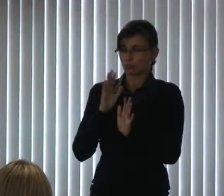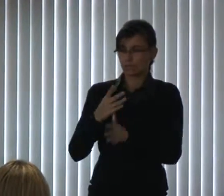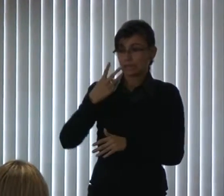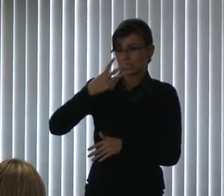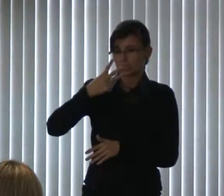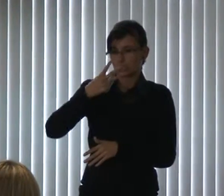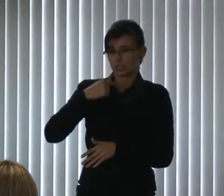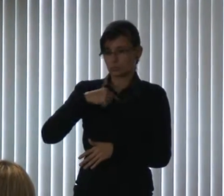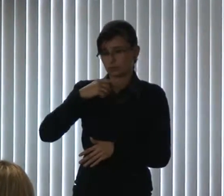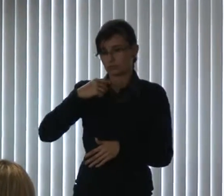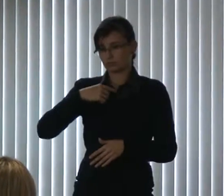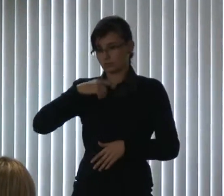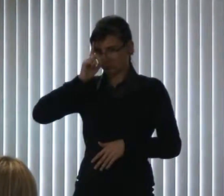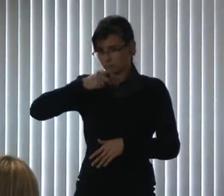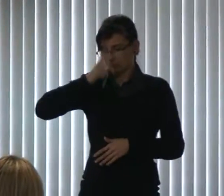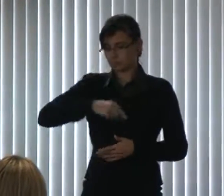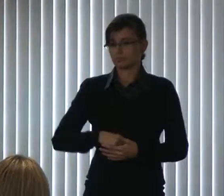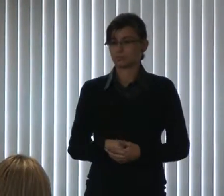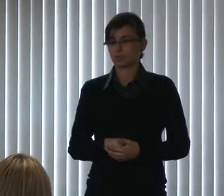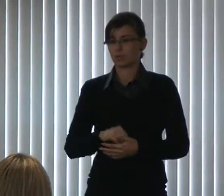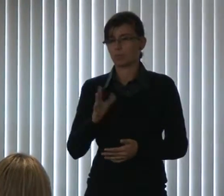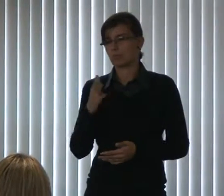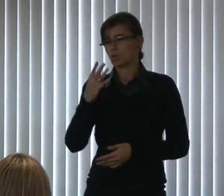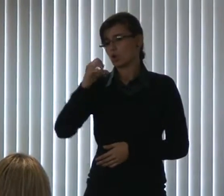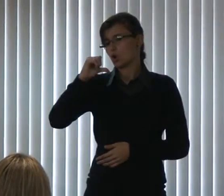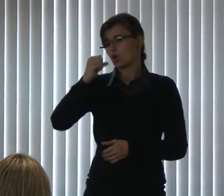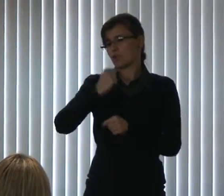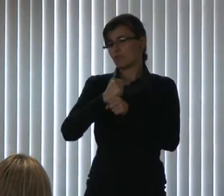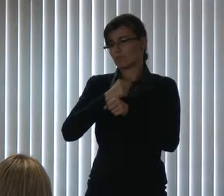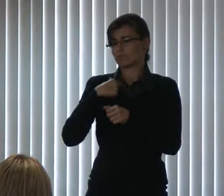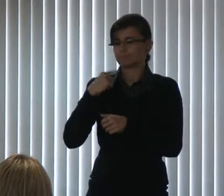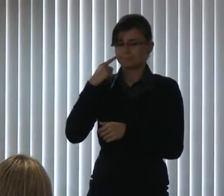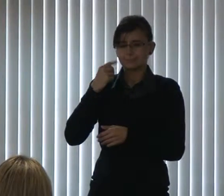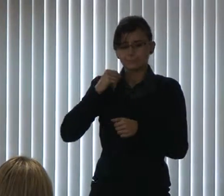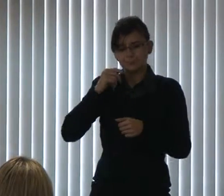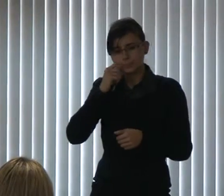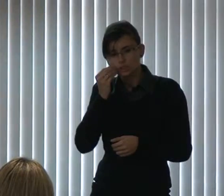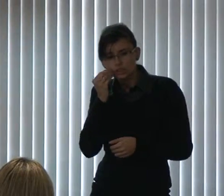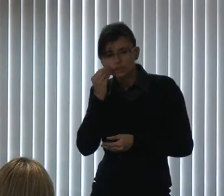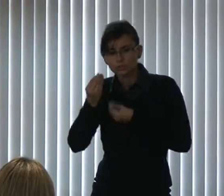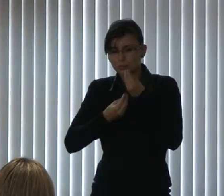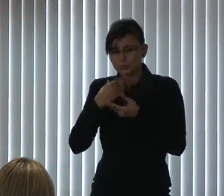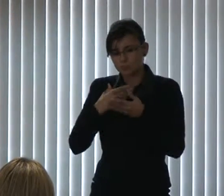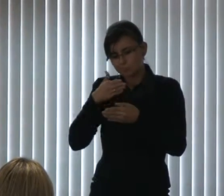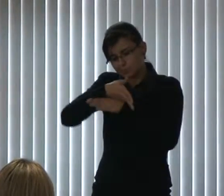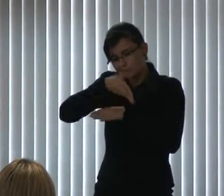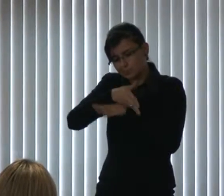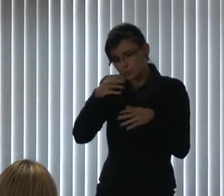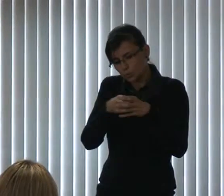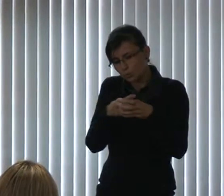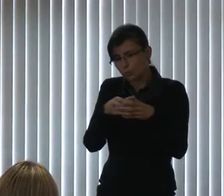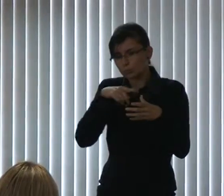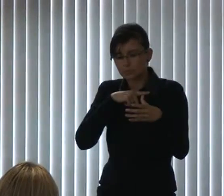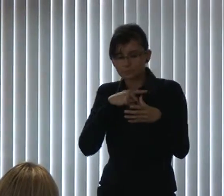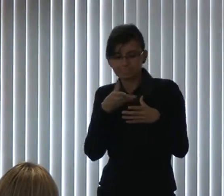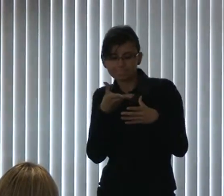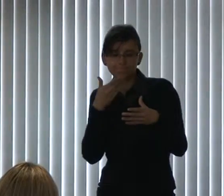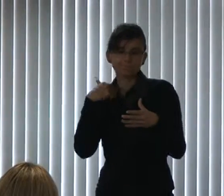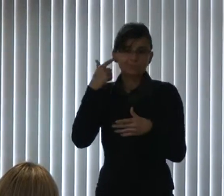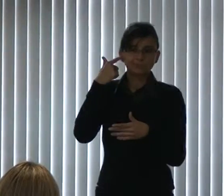Há nove anos que eu venho tentando instalar uma comissão de acessibilidade nesta Casa. E graças à